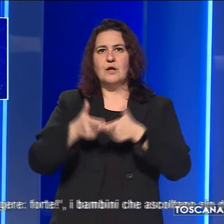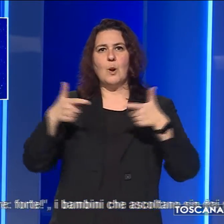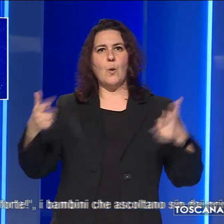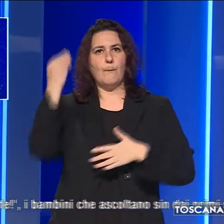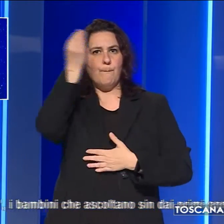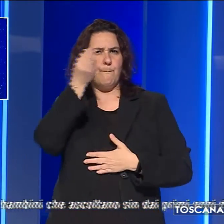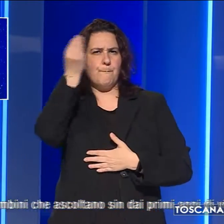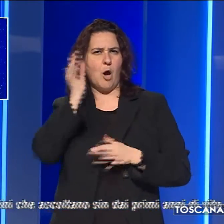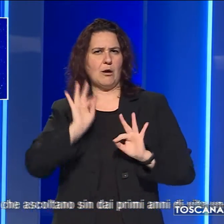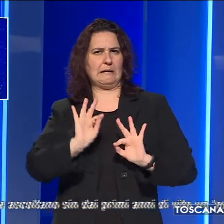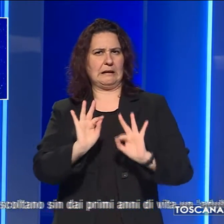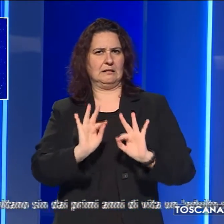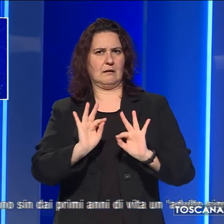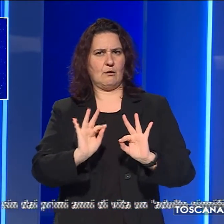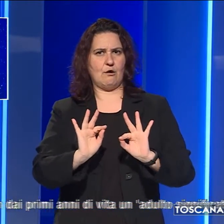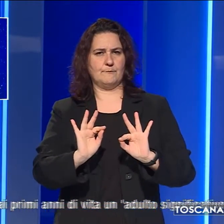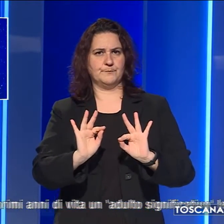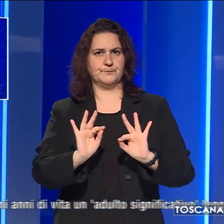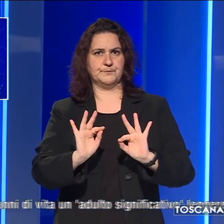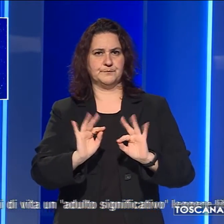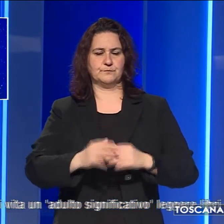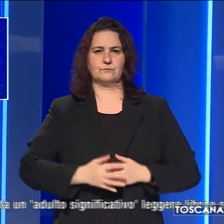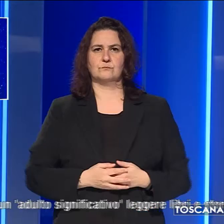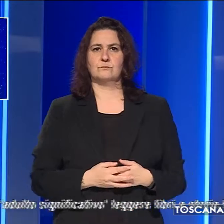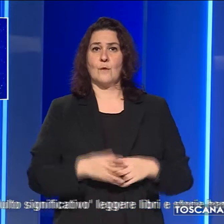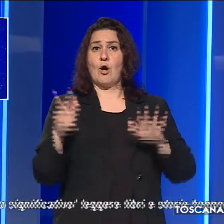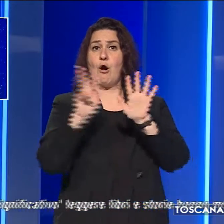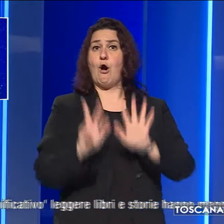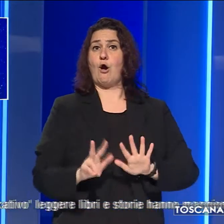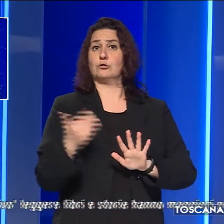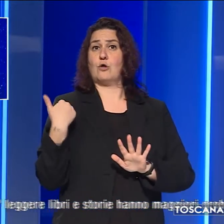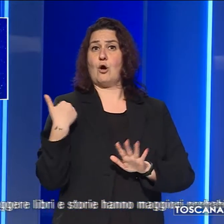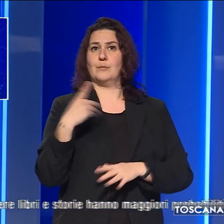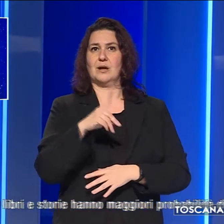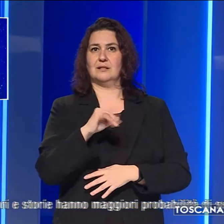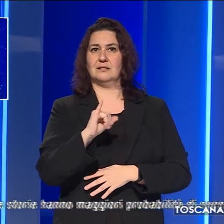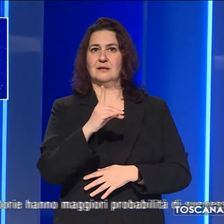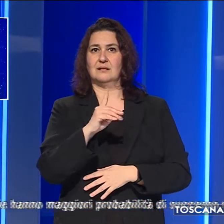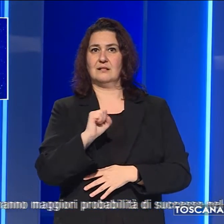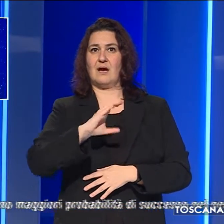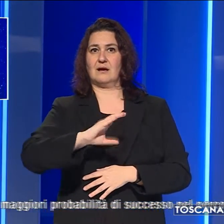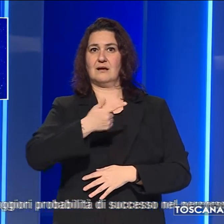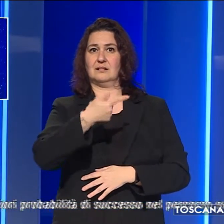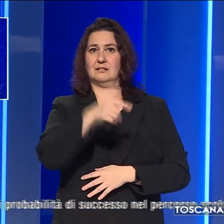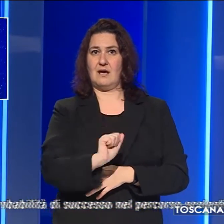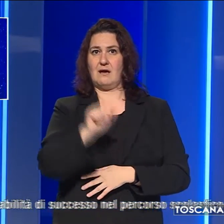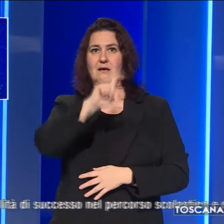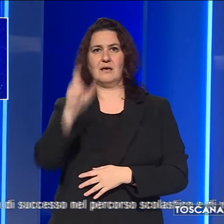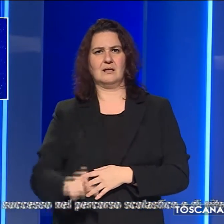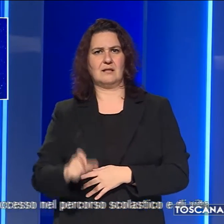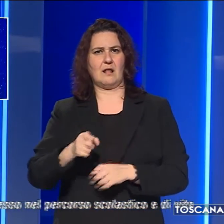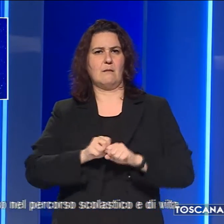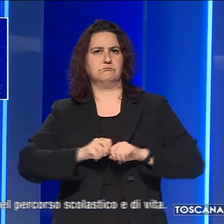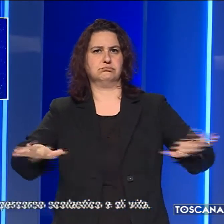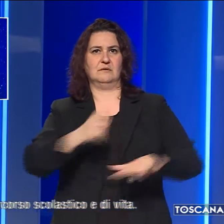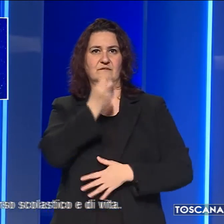pensiero critico. Dopo il lancio a ottobre di Didacta Italia a Firenze, si